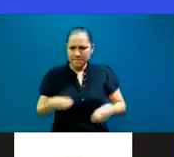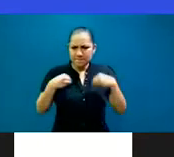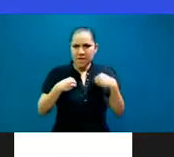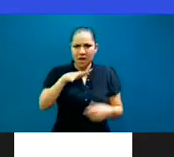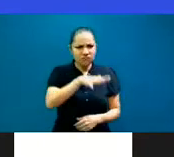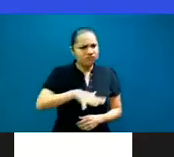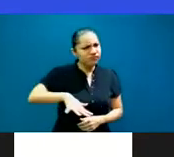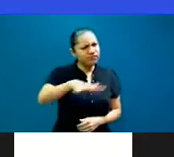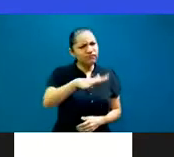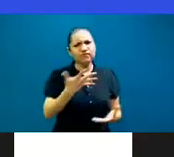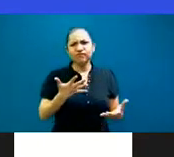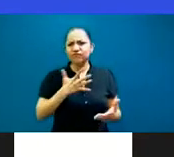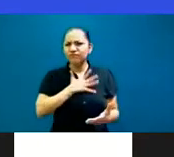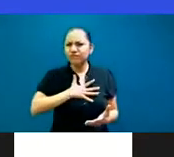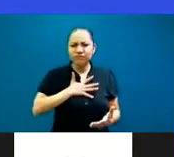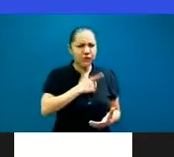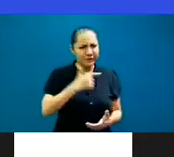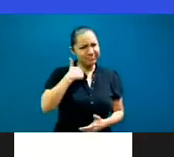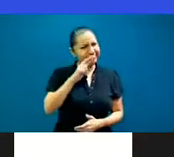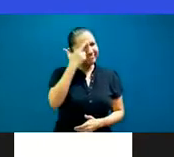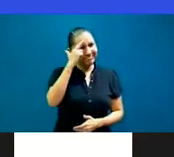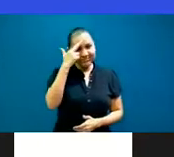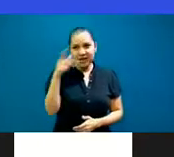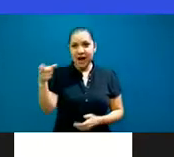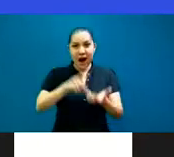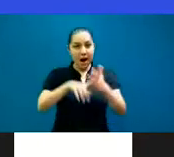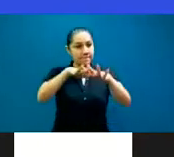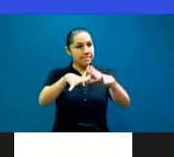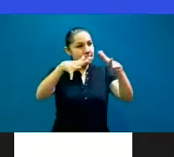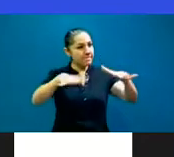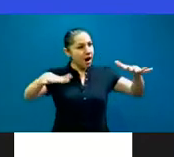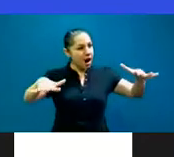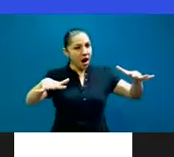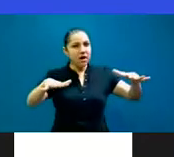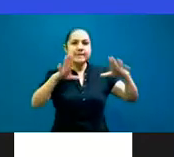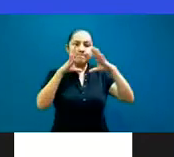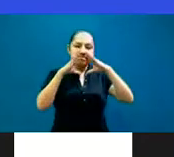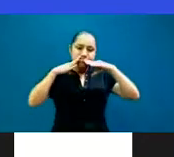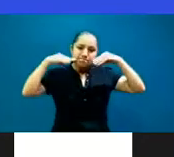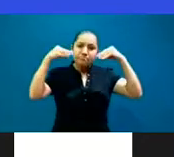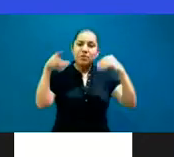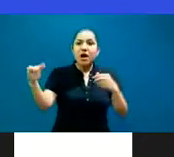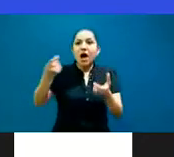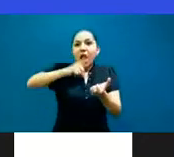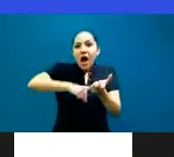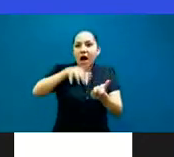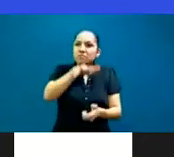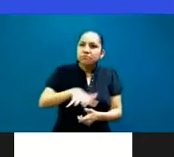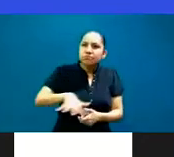él, sonriendo, su cara de felicidad ante el mar, nunca dejaba de asombrarse ante la majestuosidad de la naturaleza.